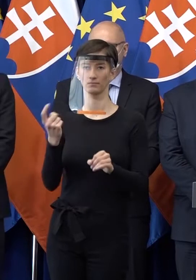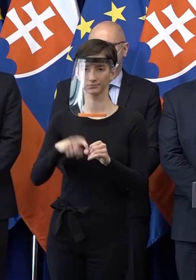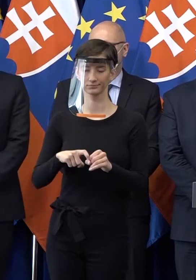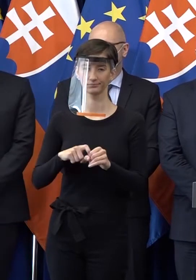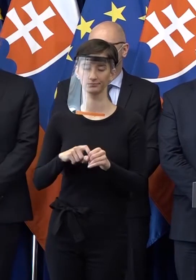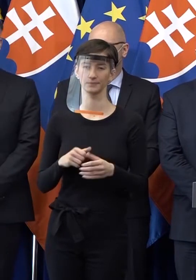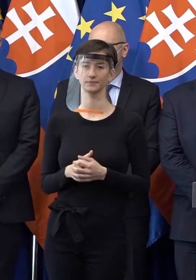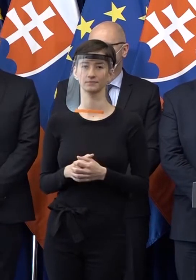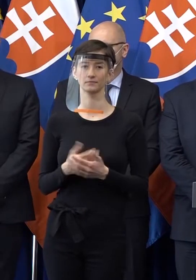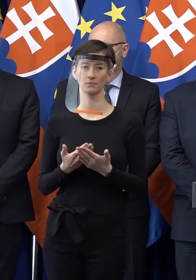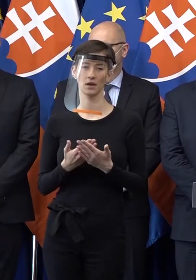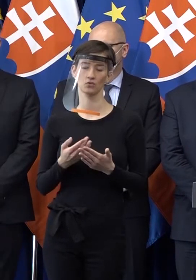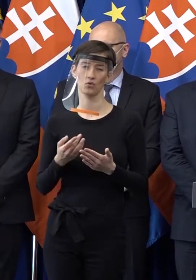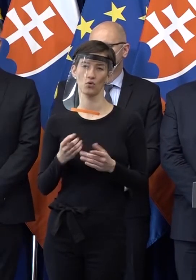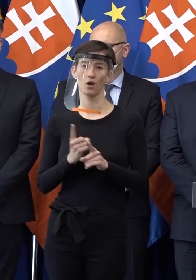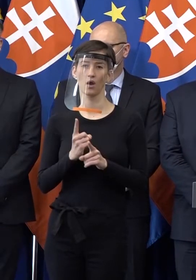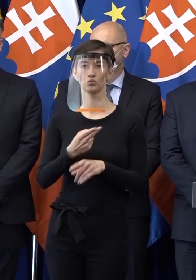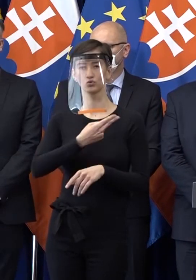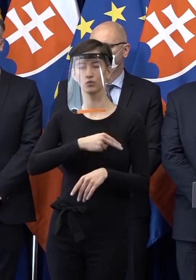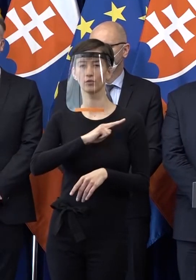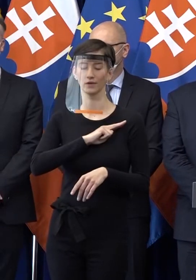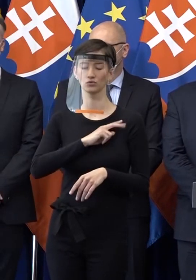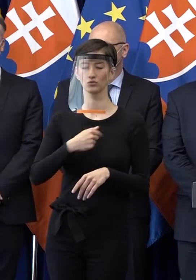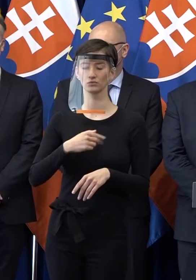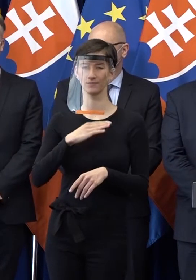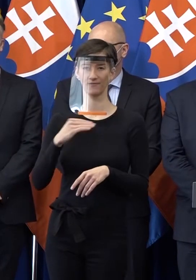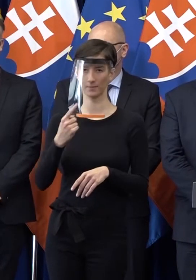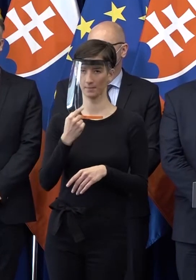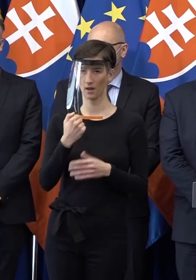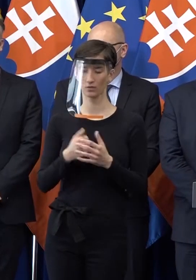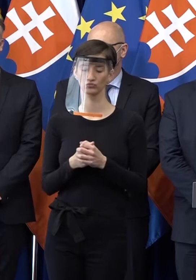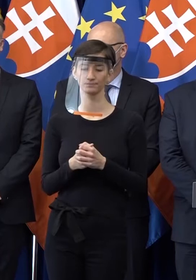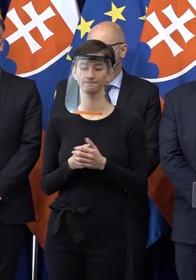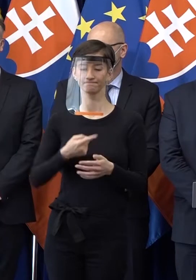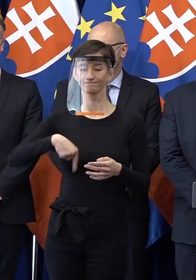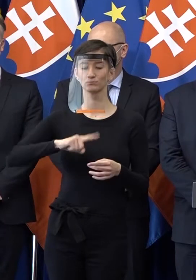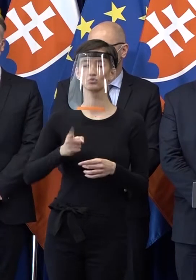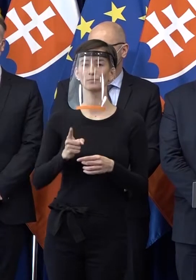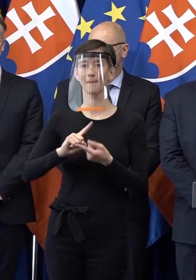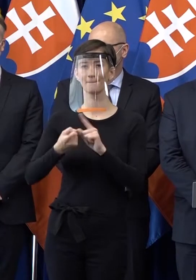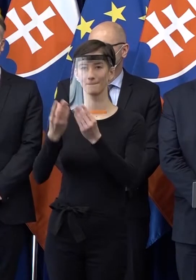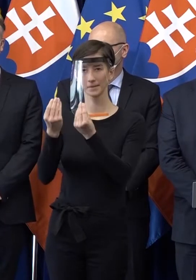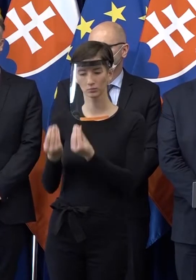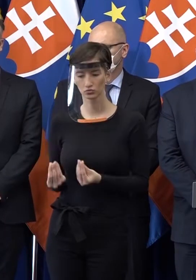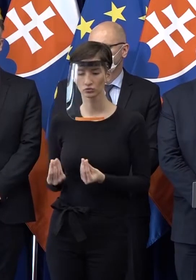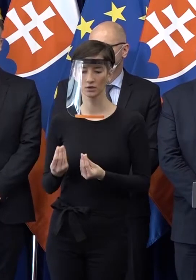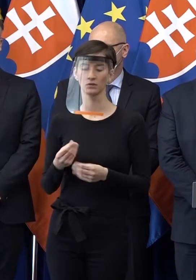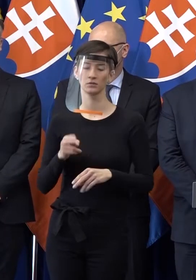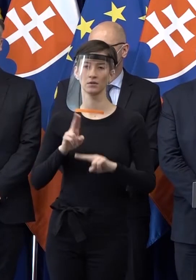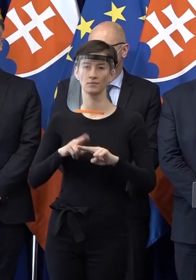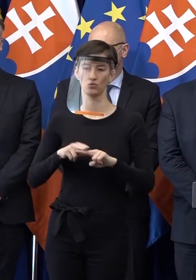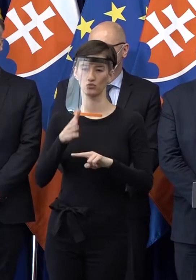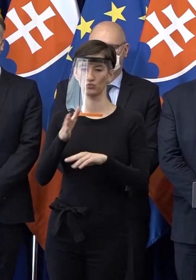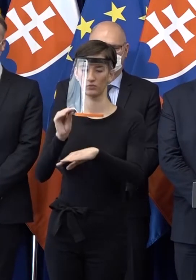taká všeobecná zodpovednosť tam panovala. My veľmi rýchlo prepočítame, koľko stať to bude a čím skorej to oznamíme,